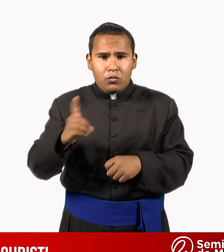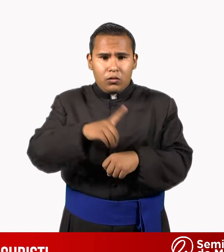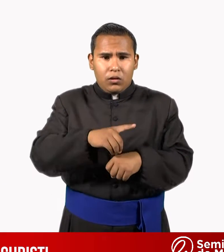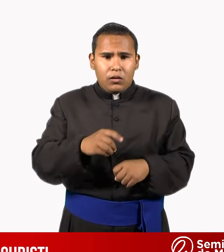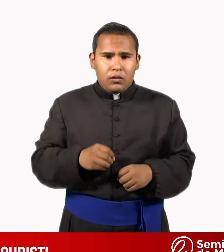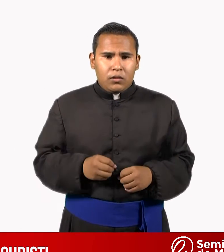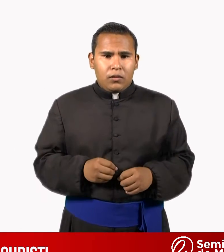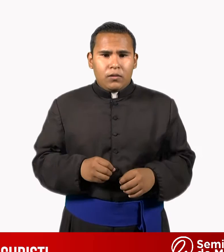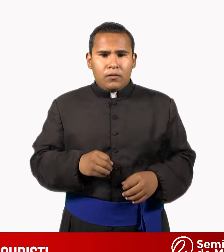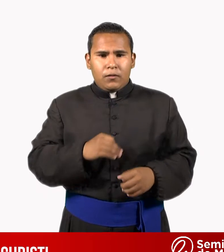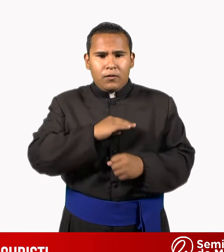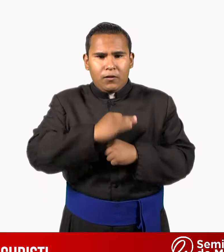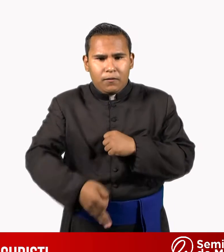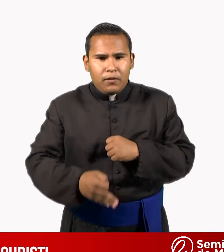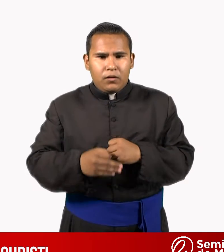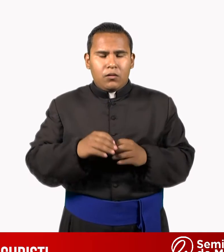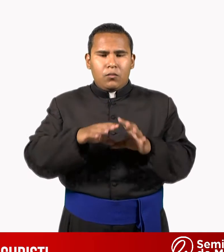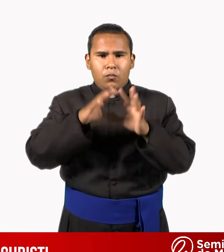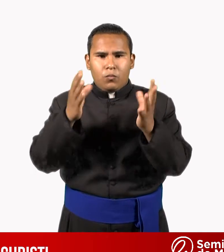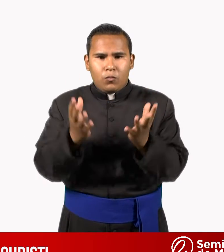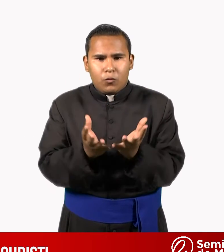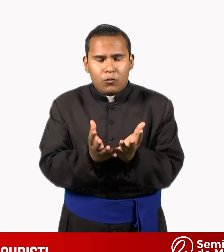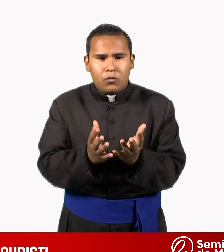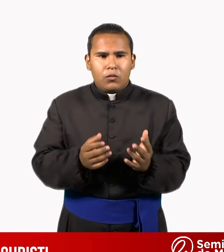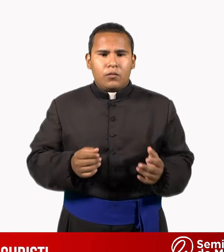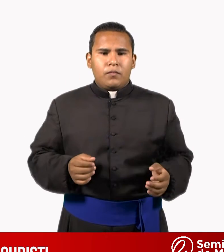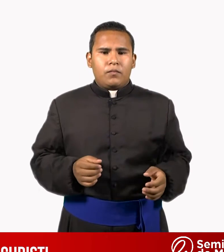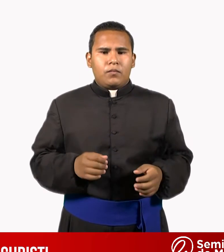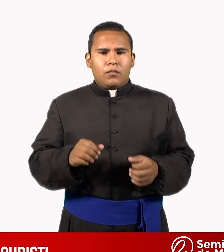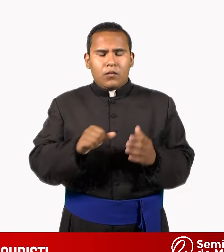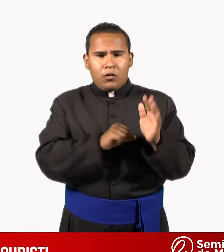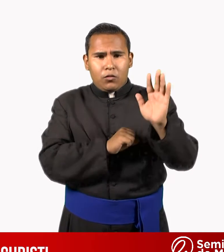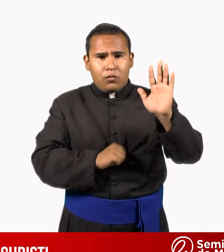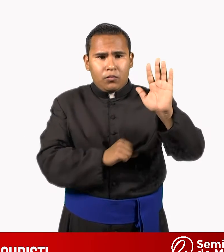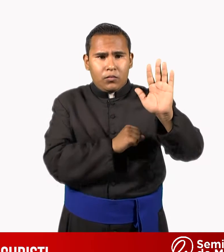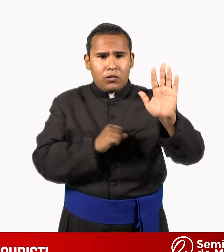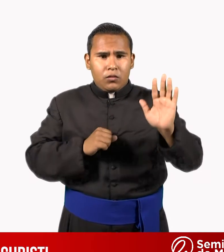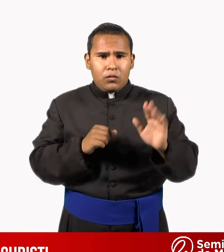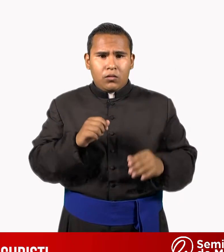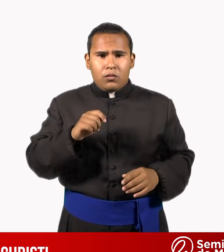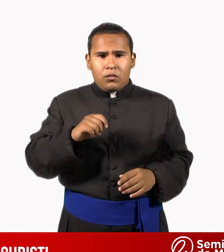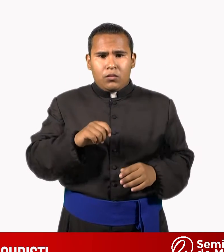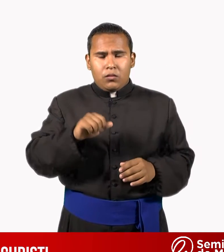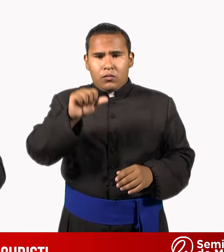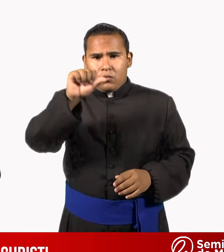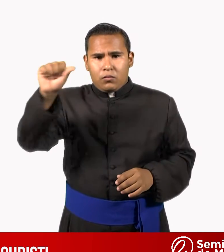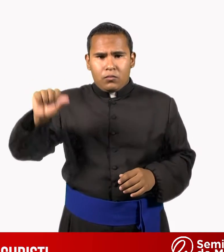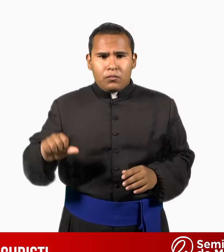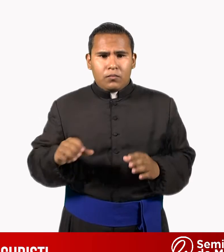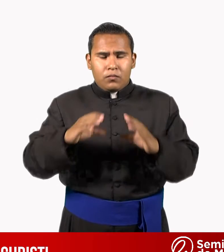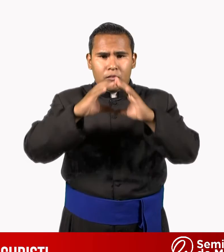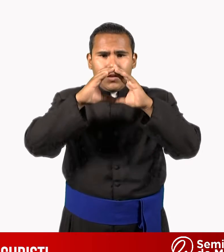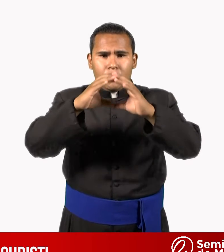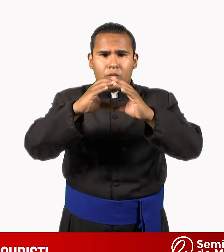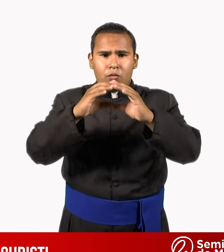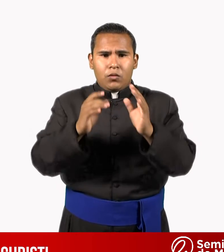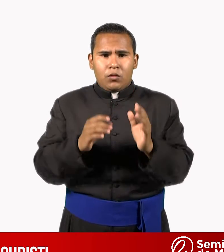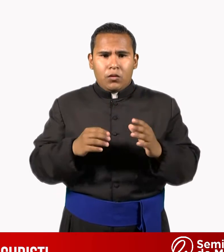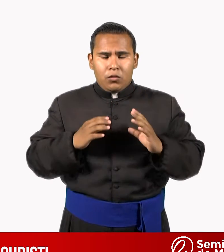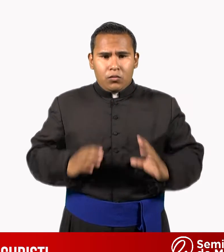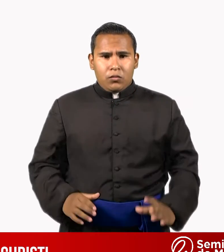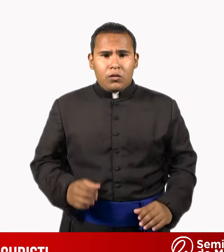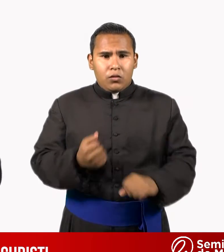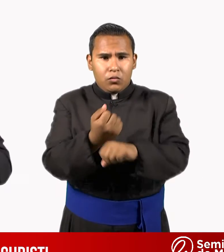fin del mundo. Y esto lo pacta en el sacramento de la Eucaristía, en su cuerpo